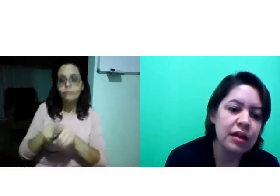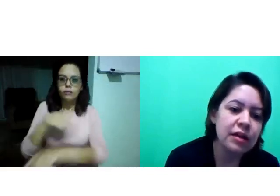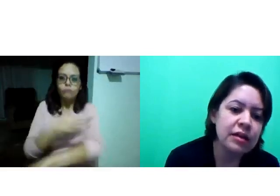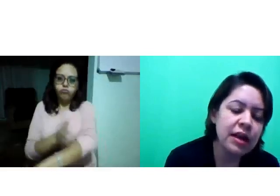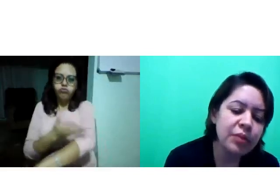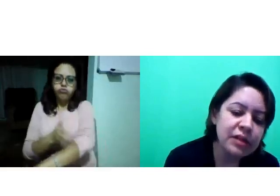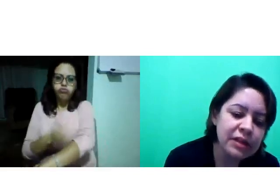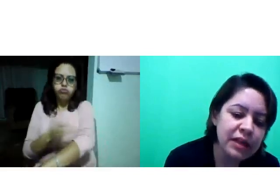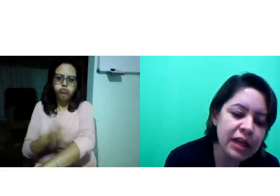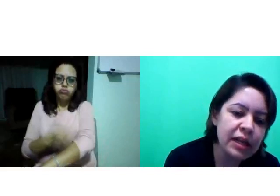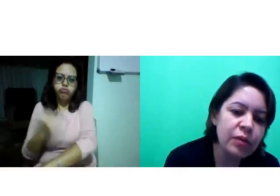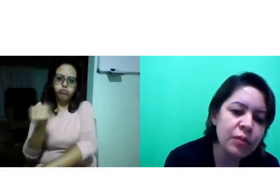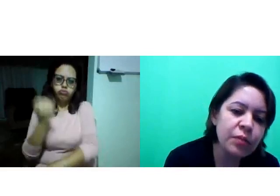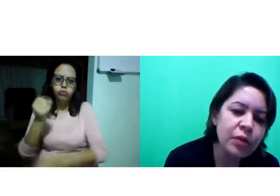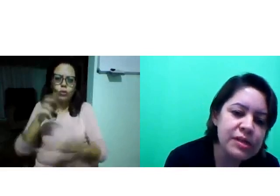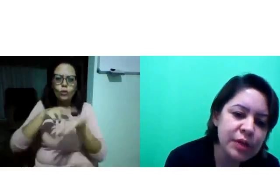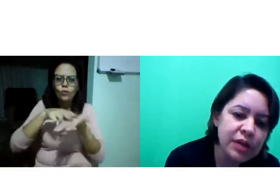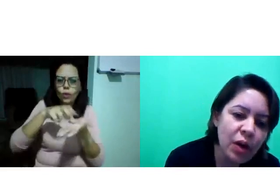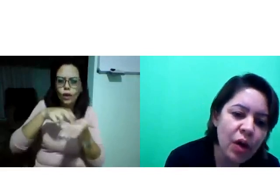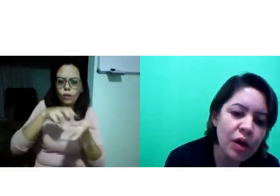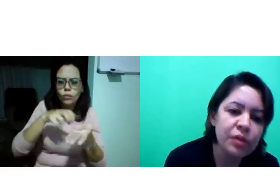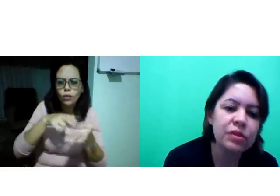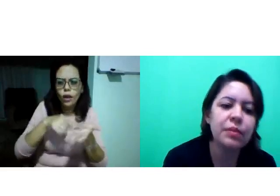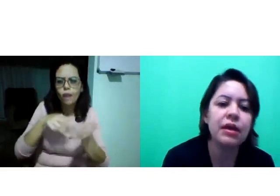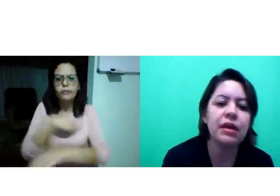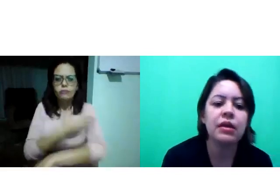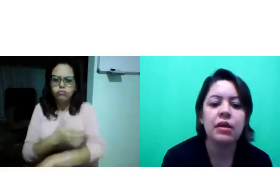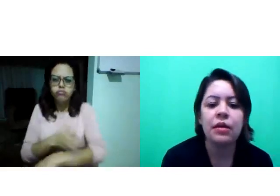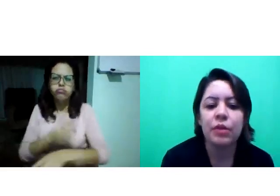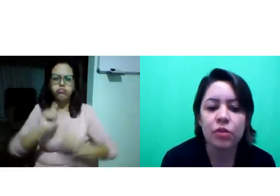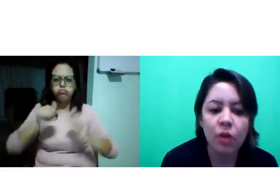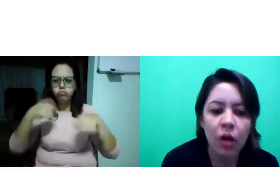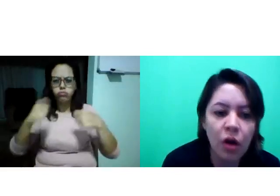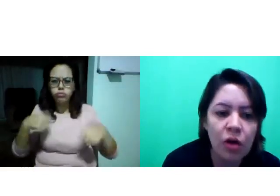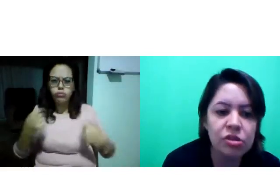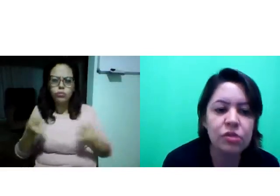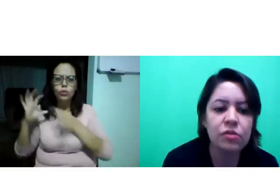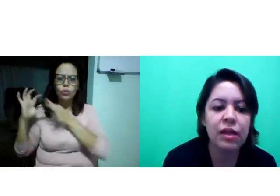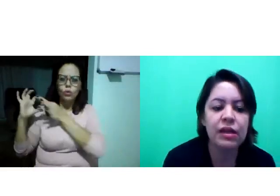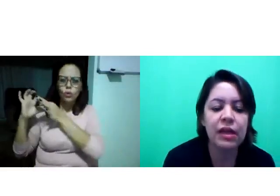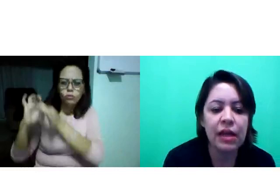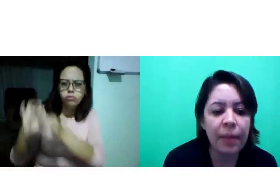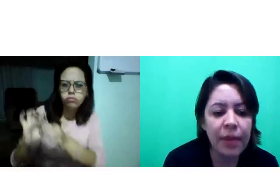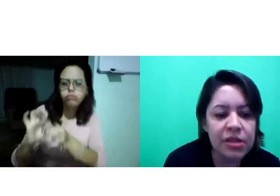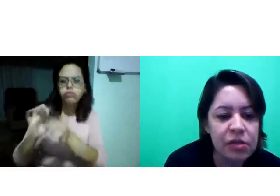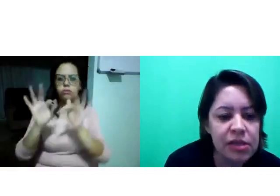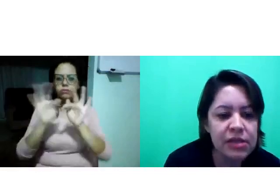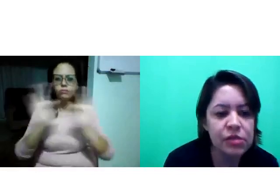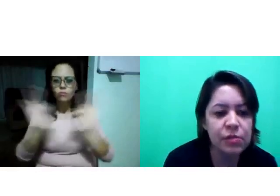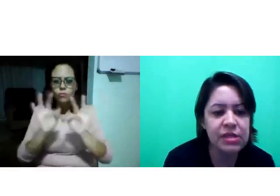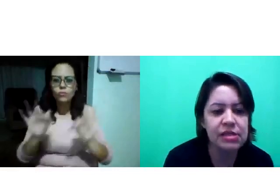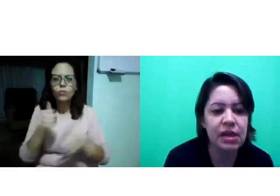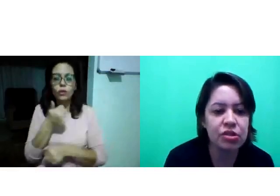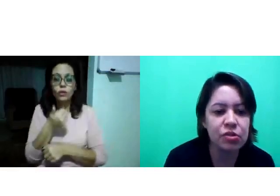é importante ter ali um conhecimento teórico também, metodológico, e a prática